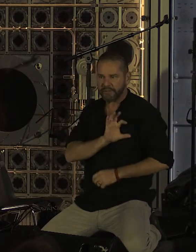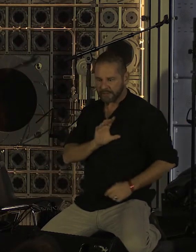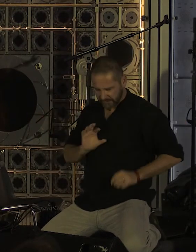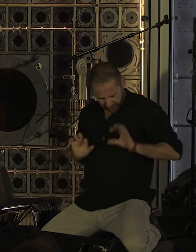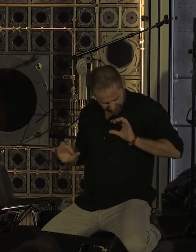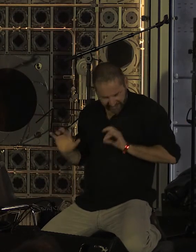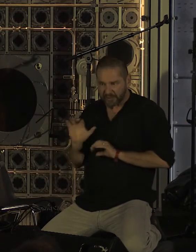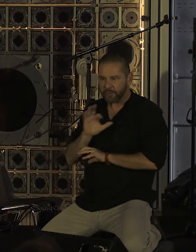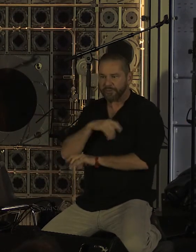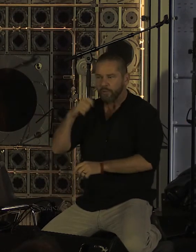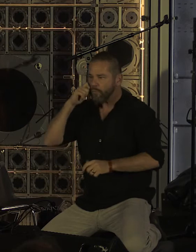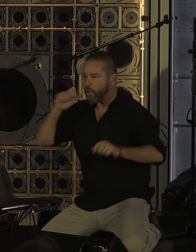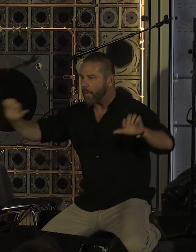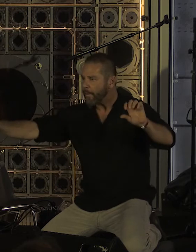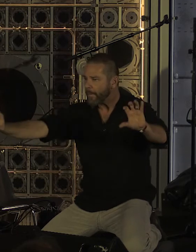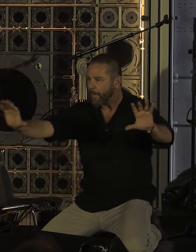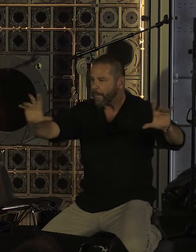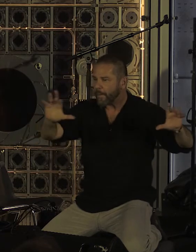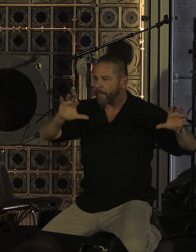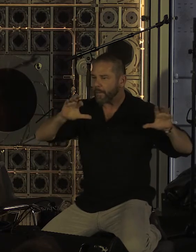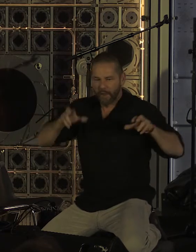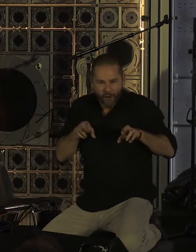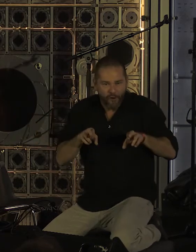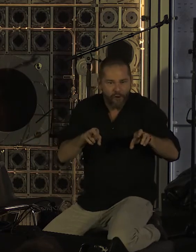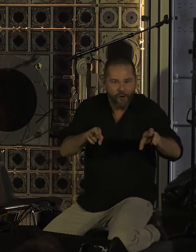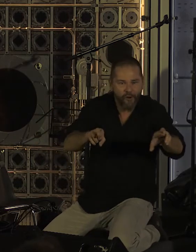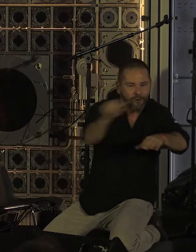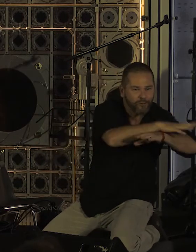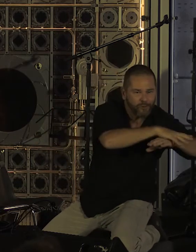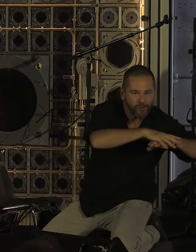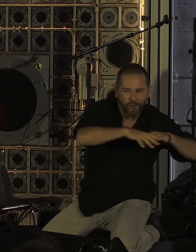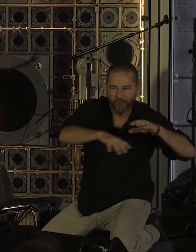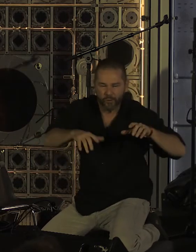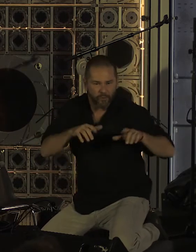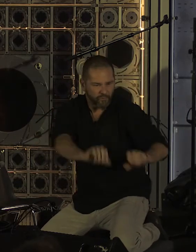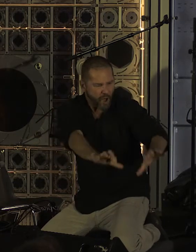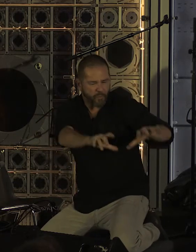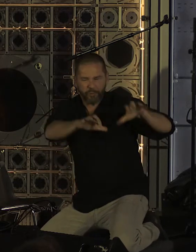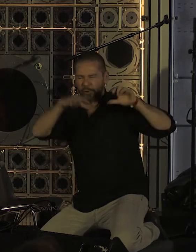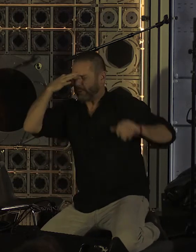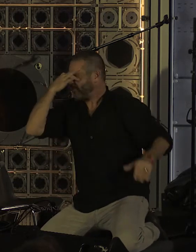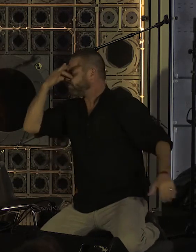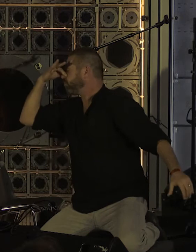engorgées La puanteur des vapeurs d'huile L'eau pourrie brillante Où le rameur est perché